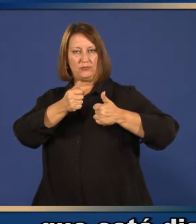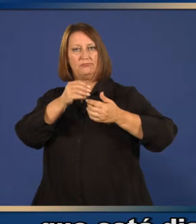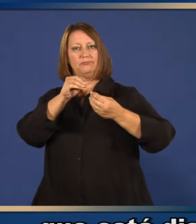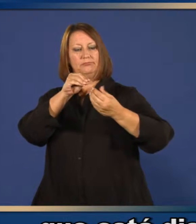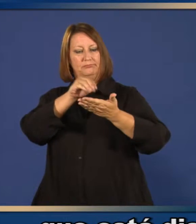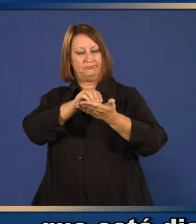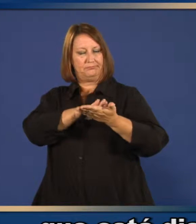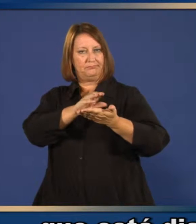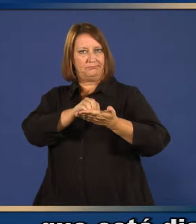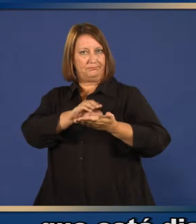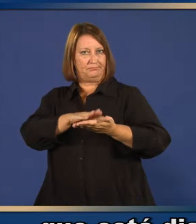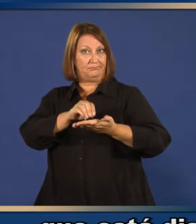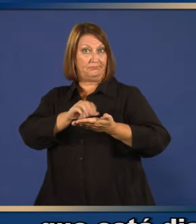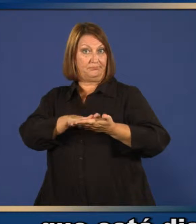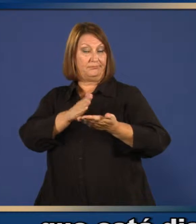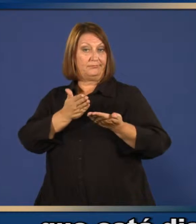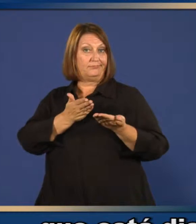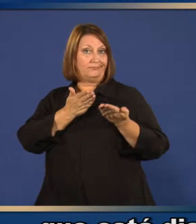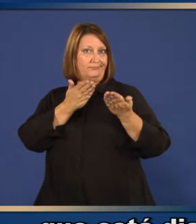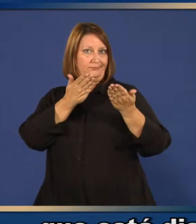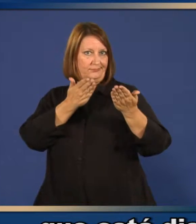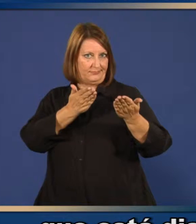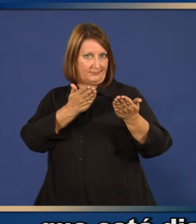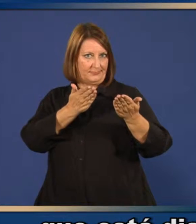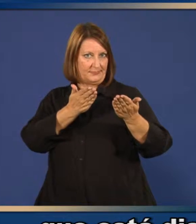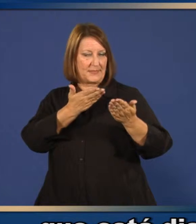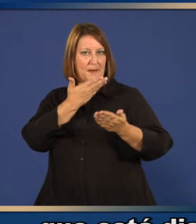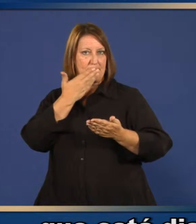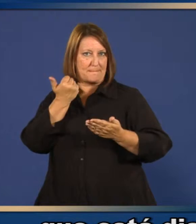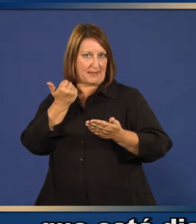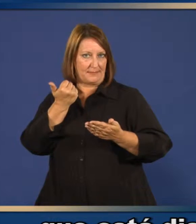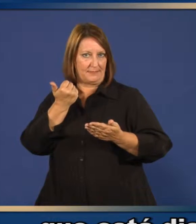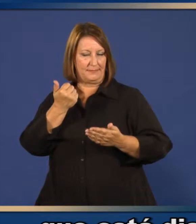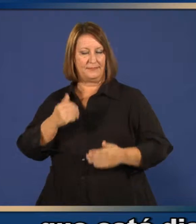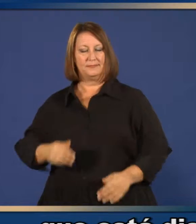seguridad máximas para niños de diversas edades.